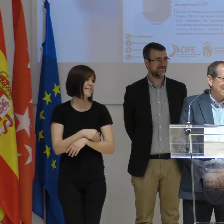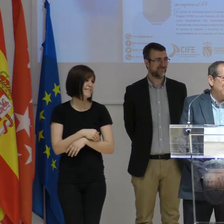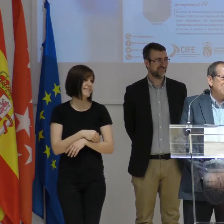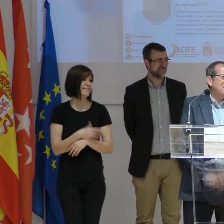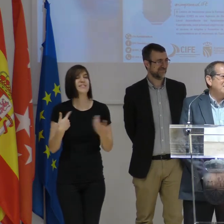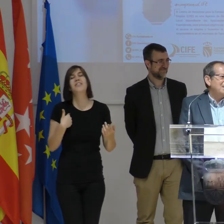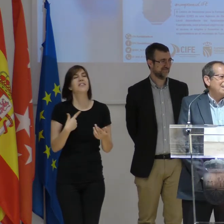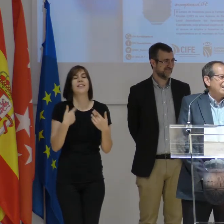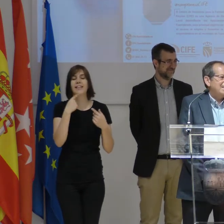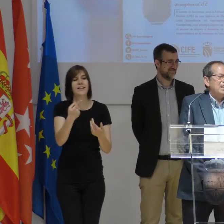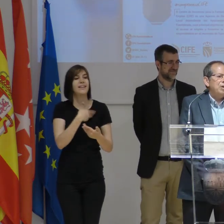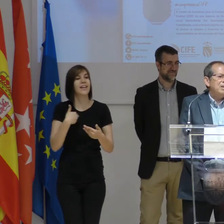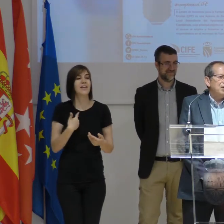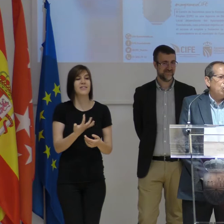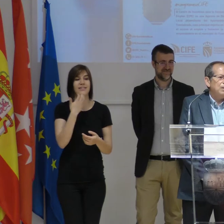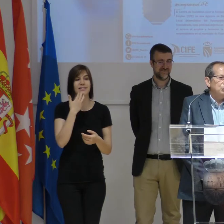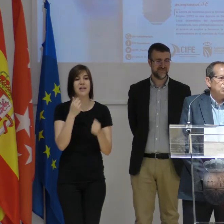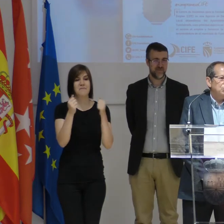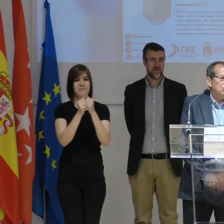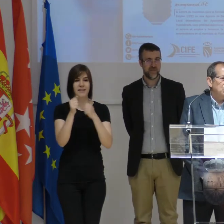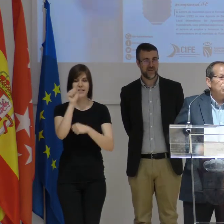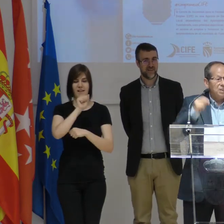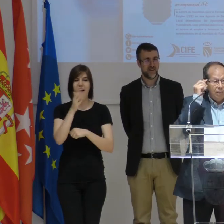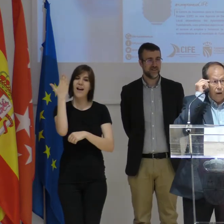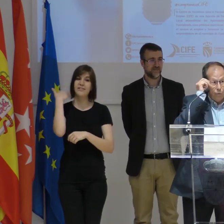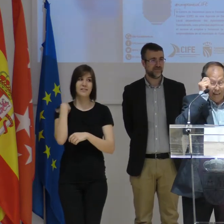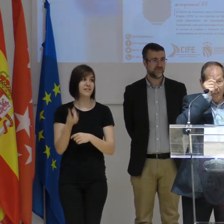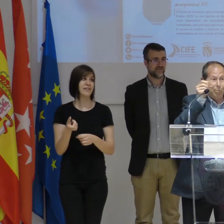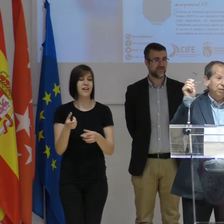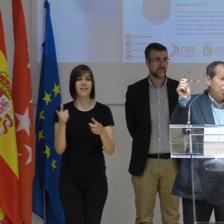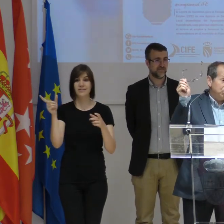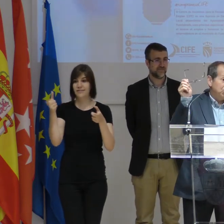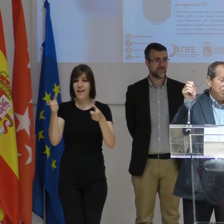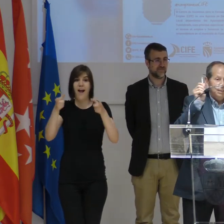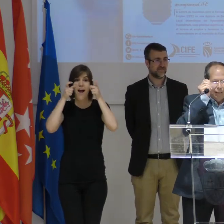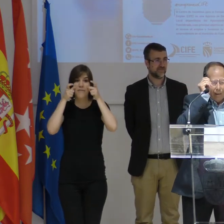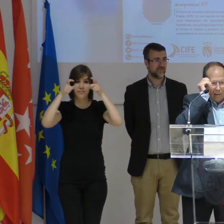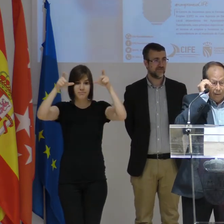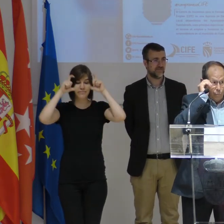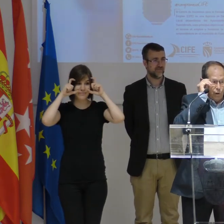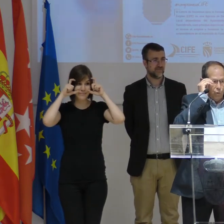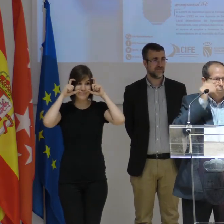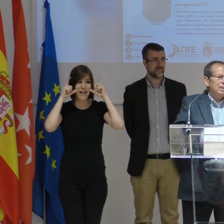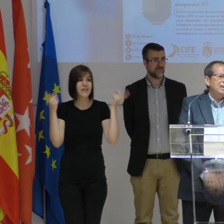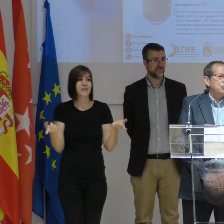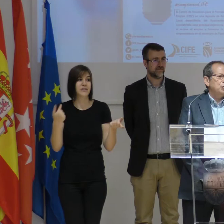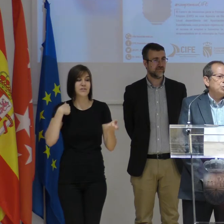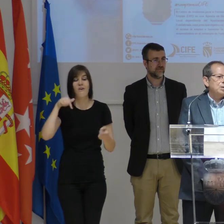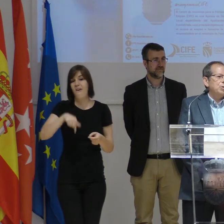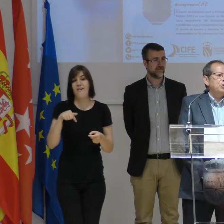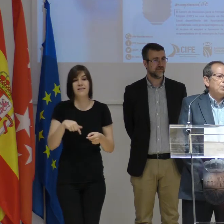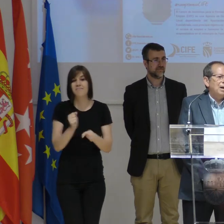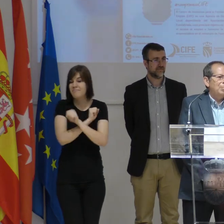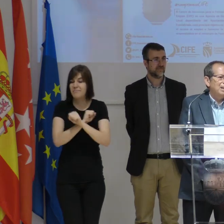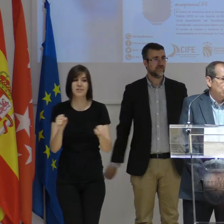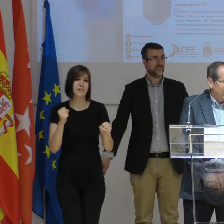Quiero decir que si hace 25 años no me hubiesen dado este pequeño apoyo, pues seguramente yo no hubiese